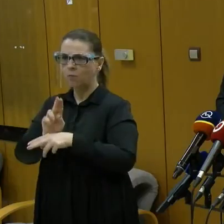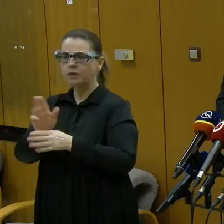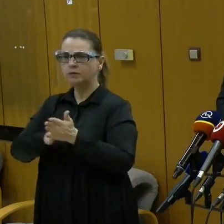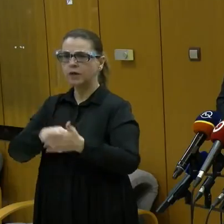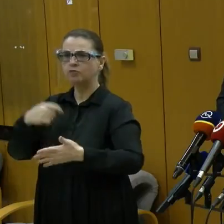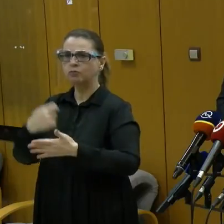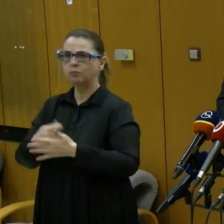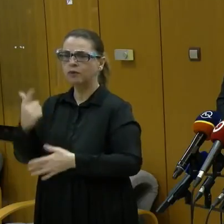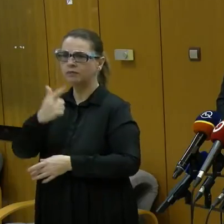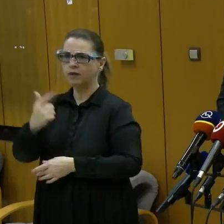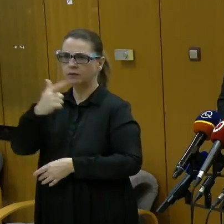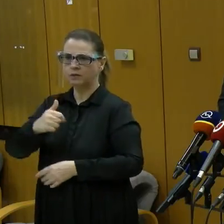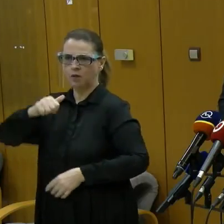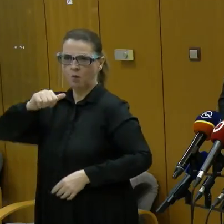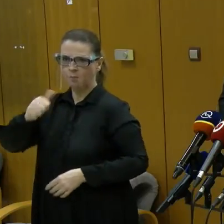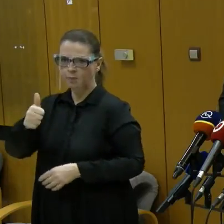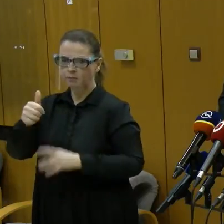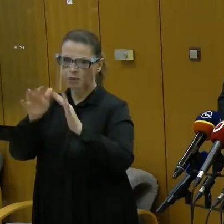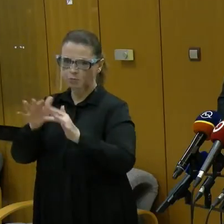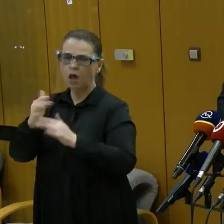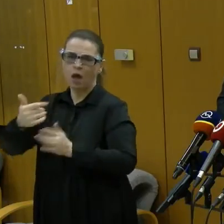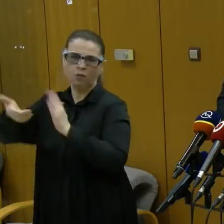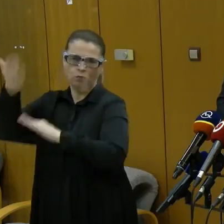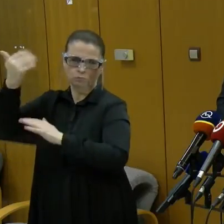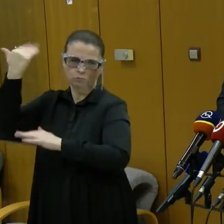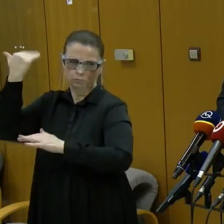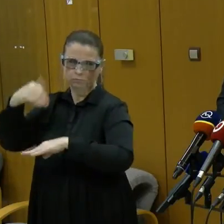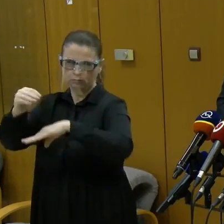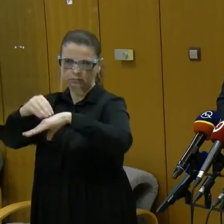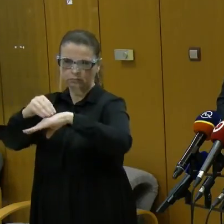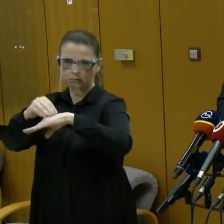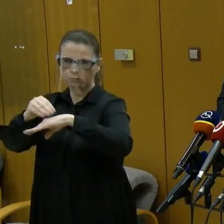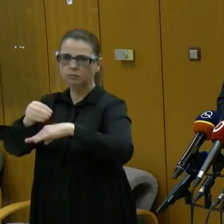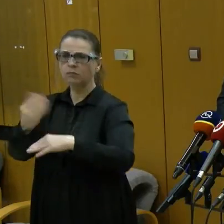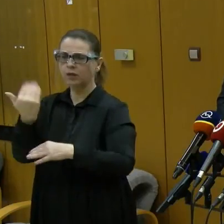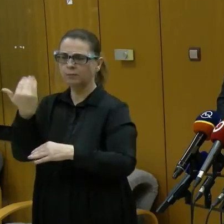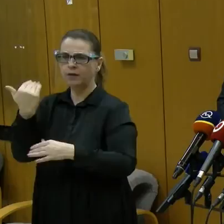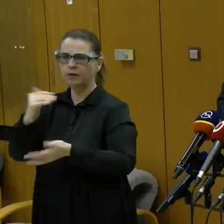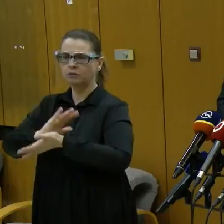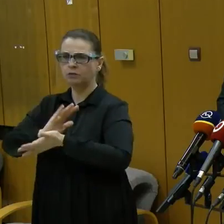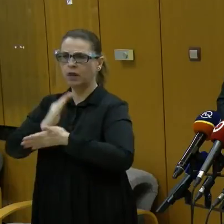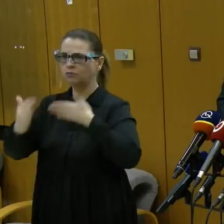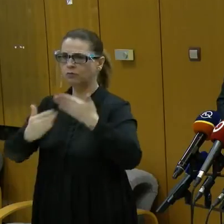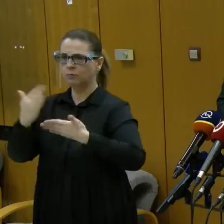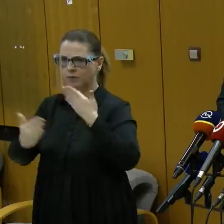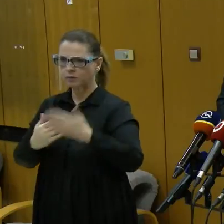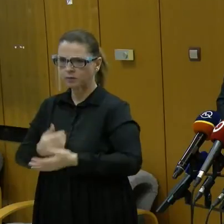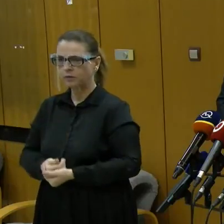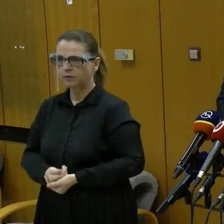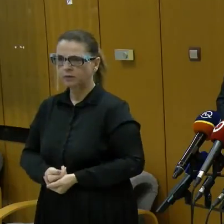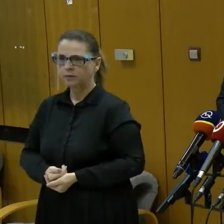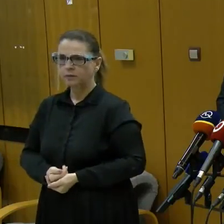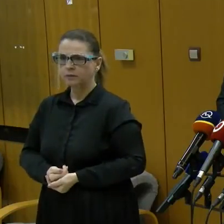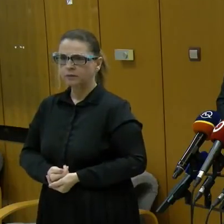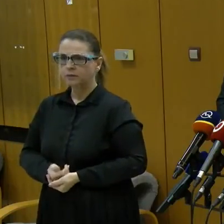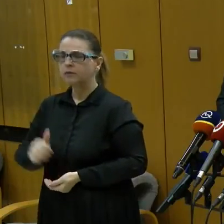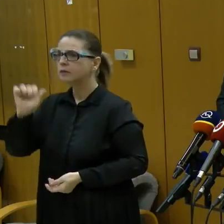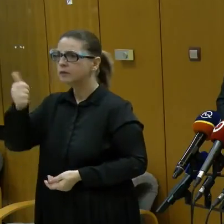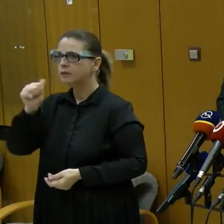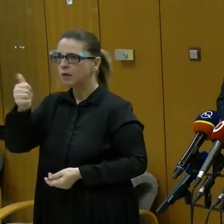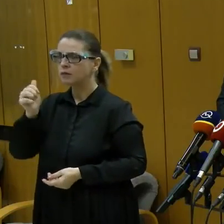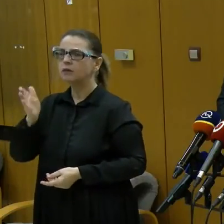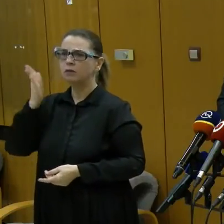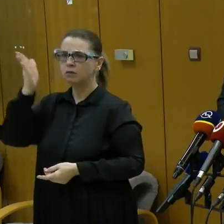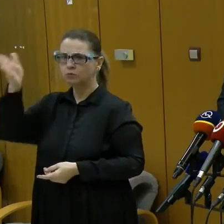od 21., teda tak, ako bolo avizované občanom SR na predschedzieho tlačovej besede. Zajtra